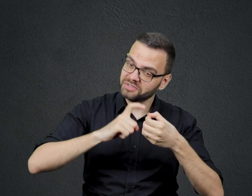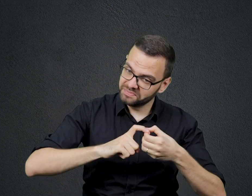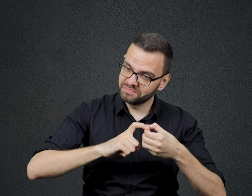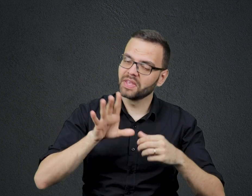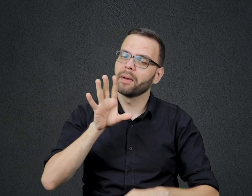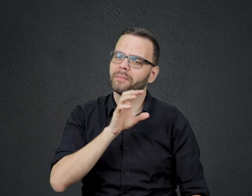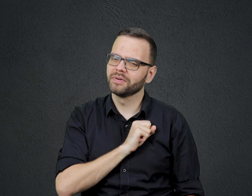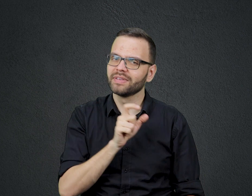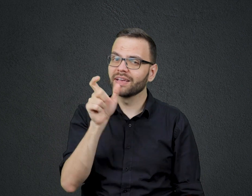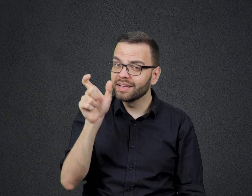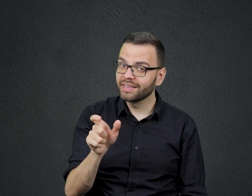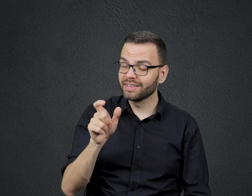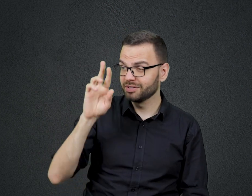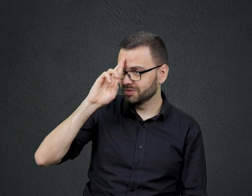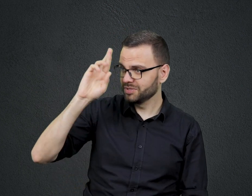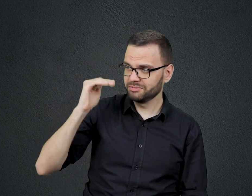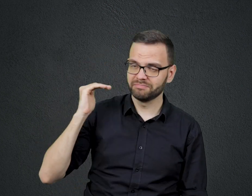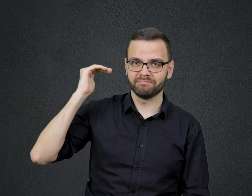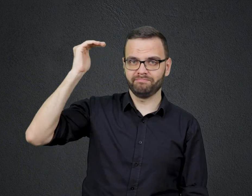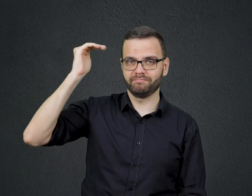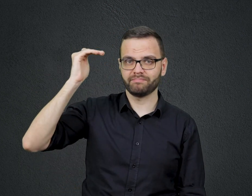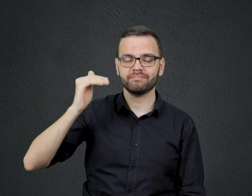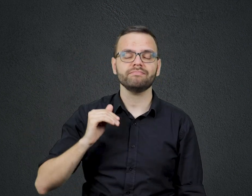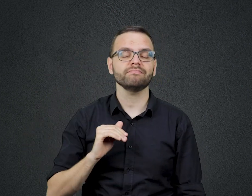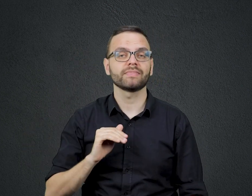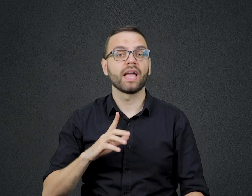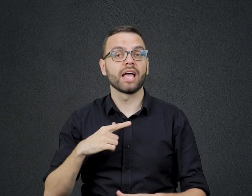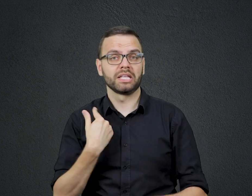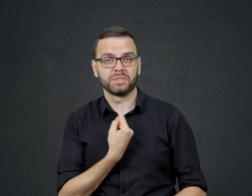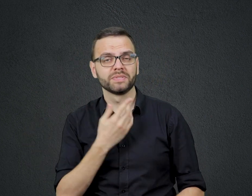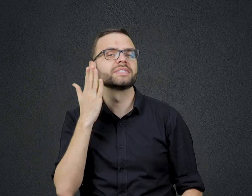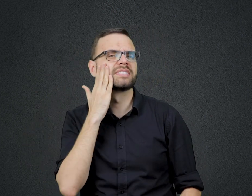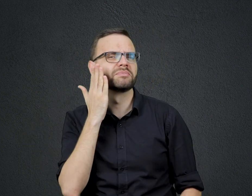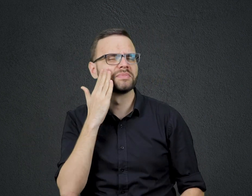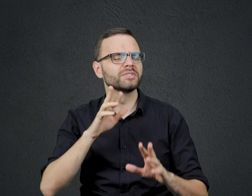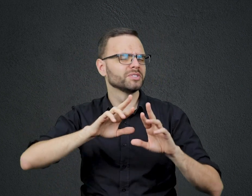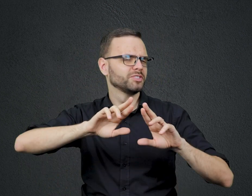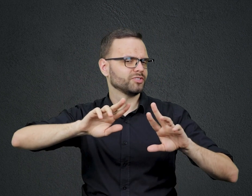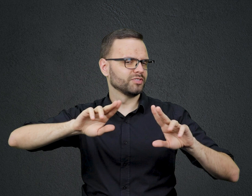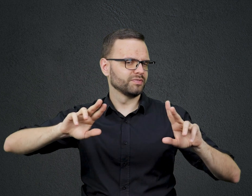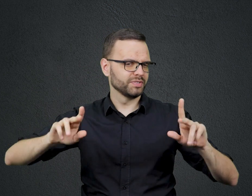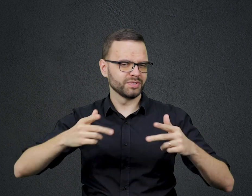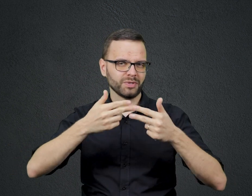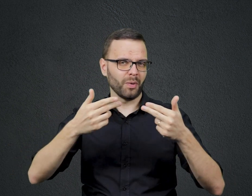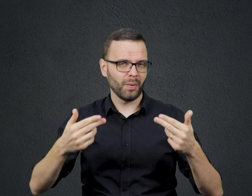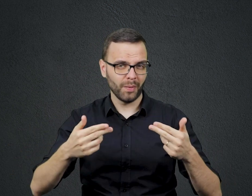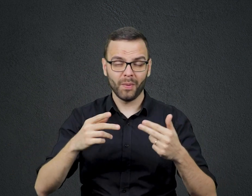coloca o Senhor acima de todo o resto Muita coisa importante e digna Cor, condição social, etc.